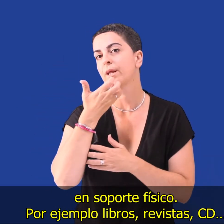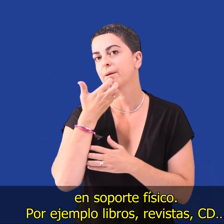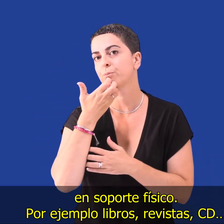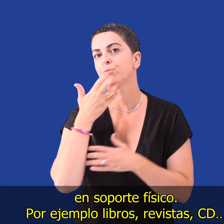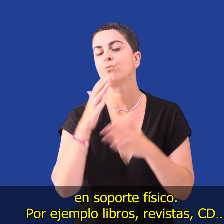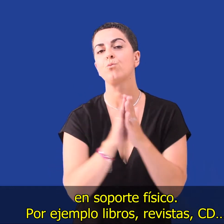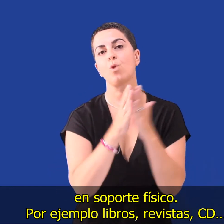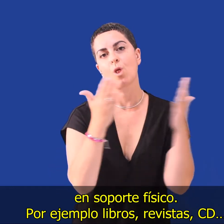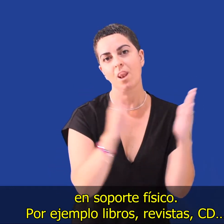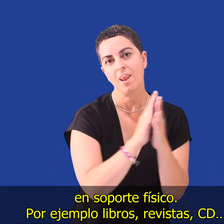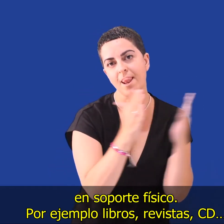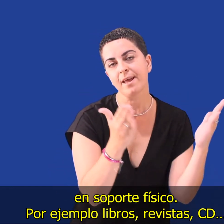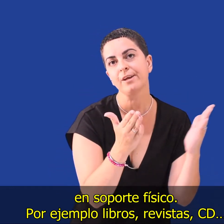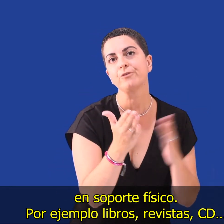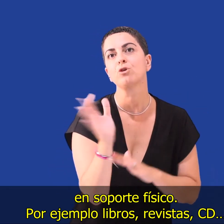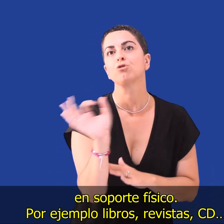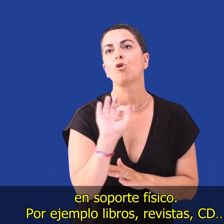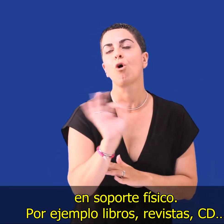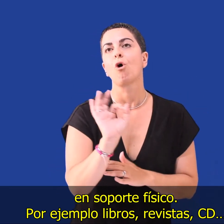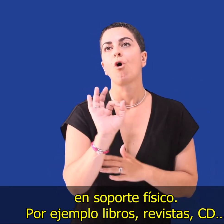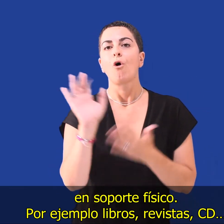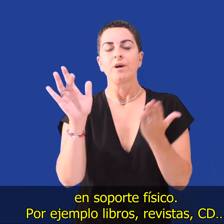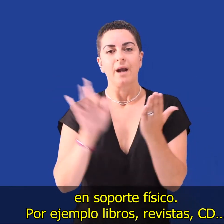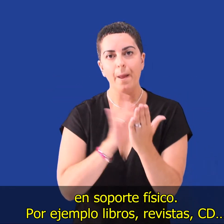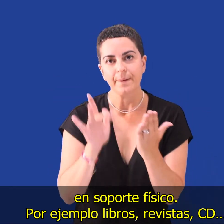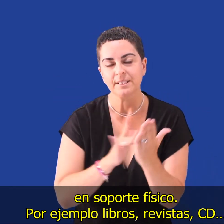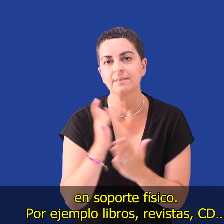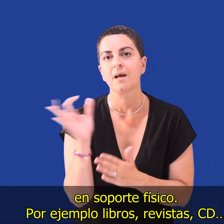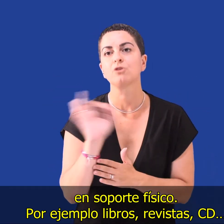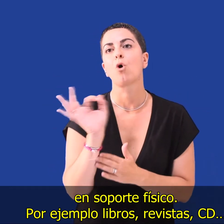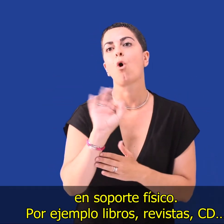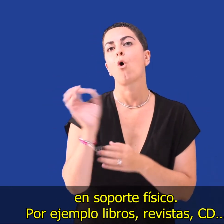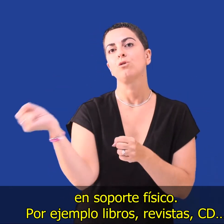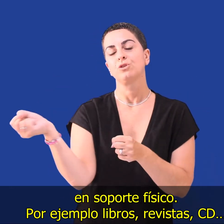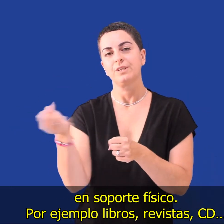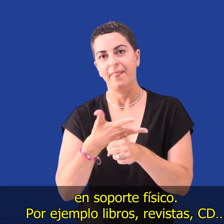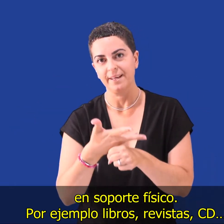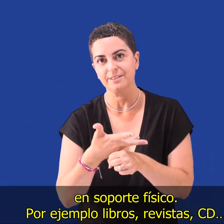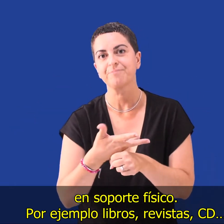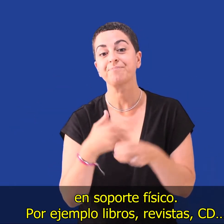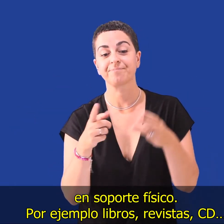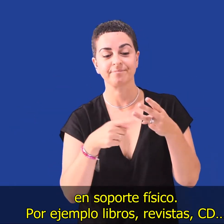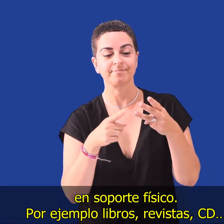físico. Por ejemplo, libros, revistas, CD.